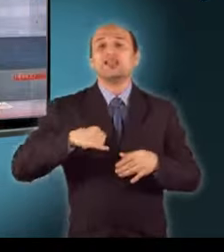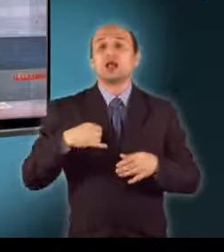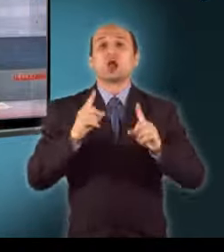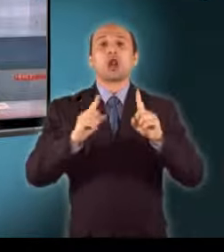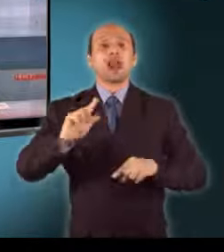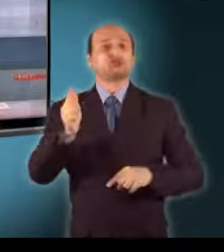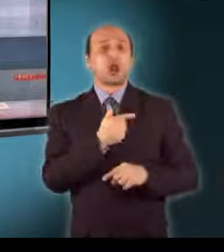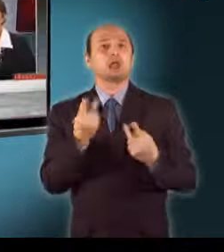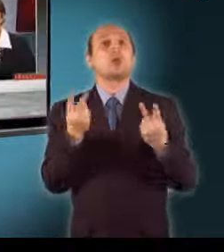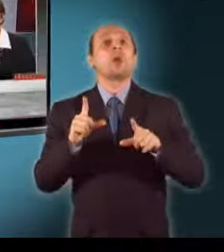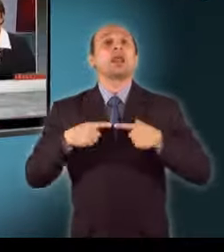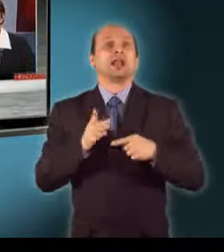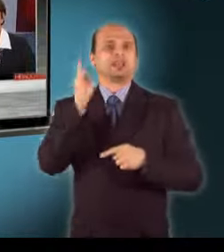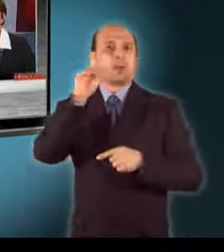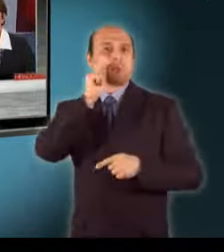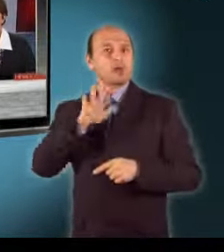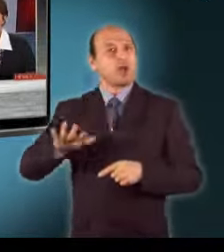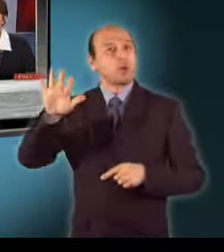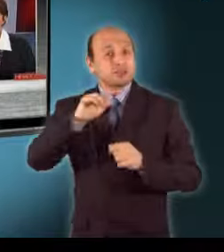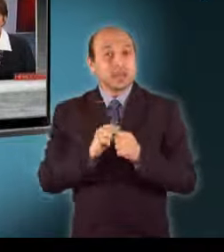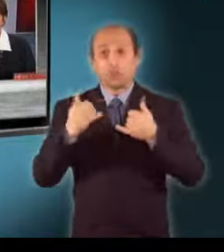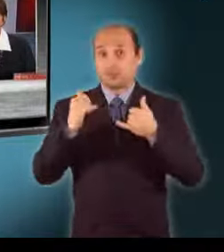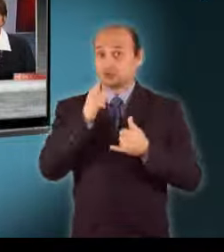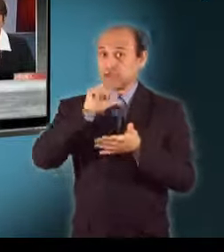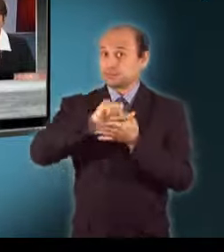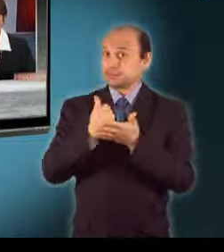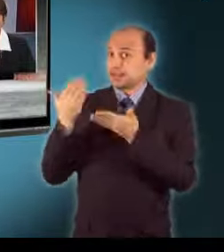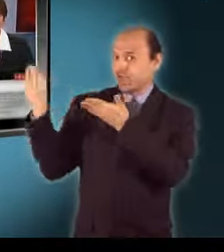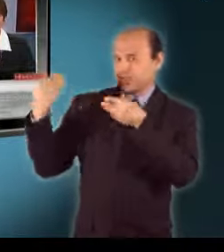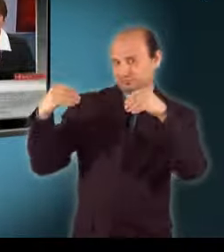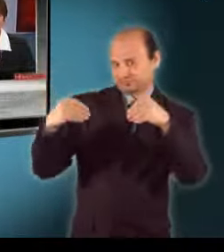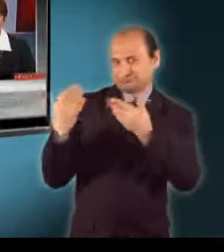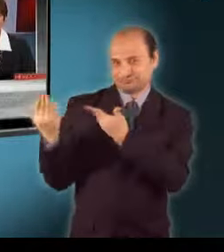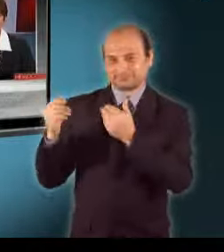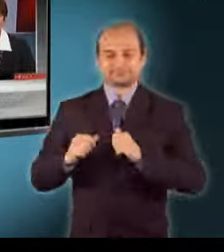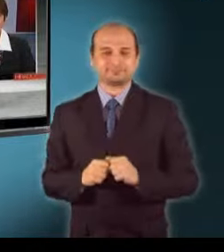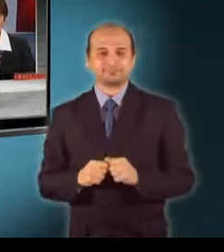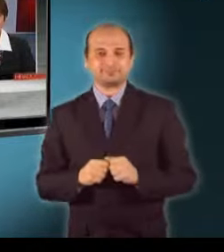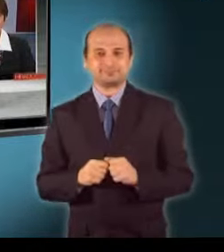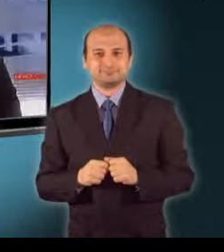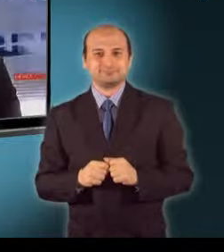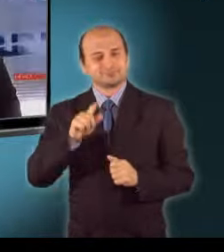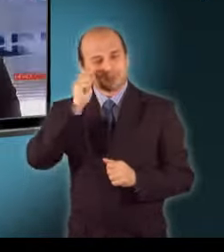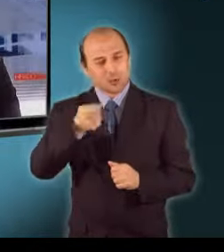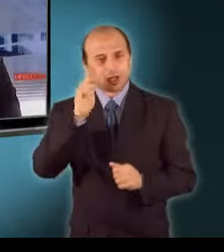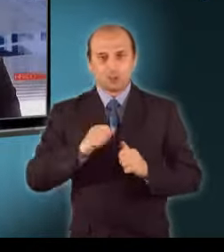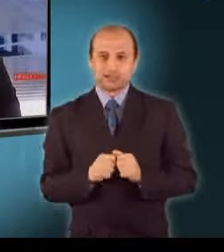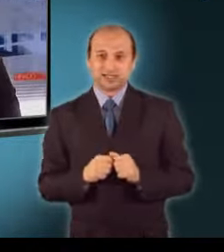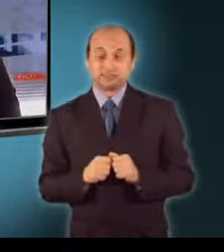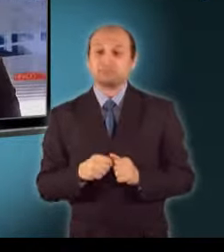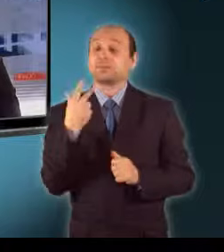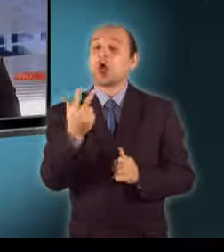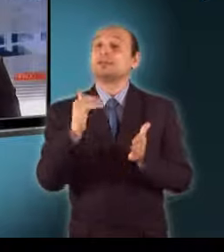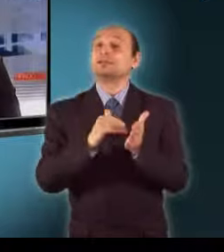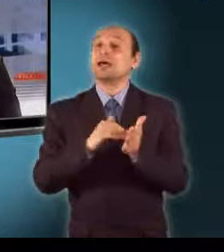él. A részleteket erről Fülöp László mondja el. Jó napot kívánok! Akár 30 ezer